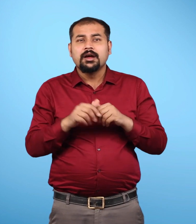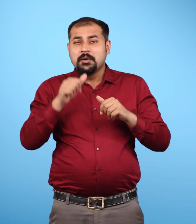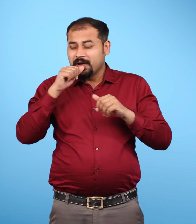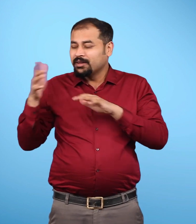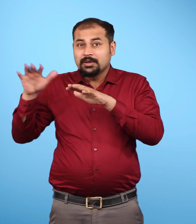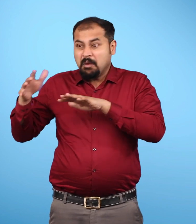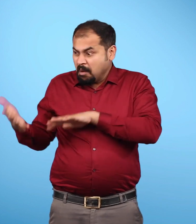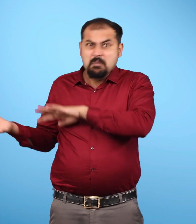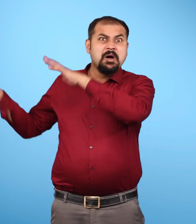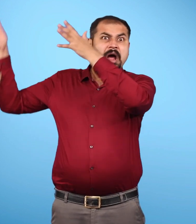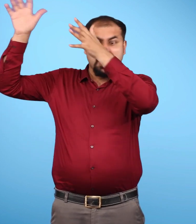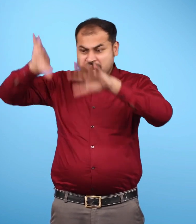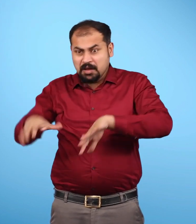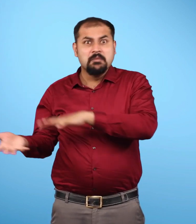तथा महासागर या धाराएं